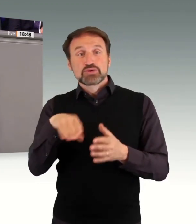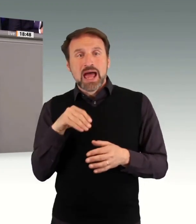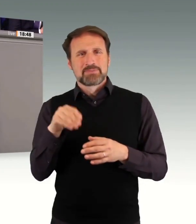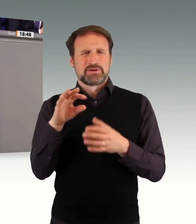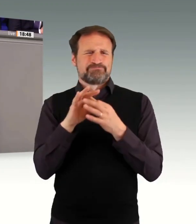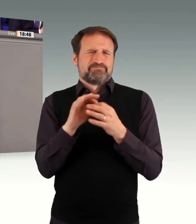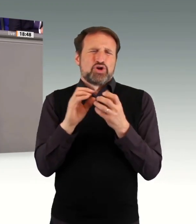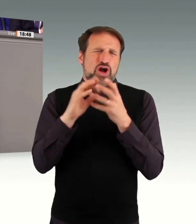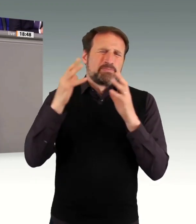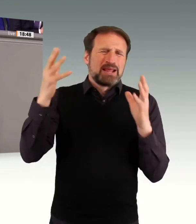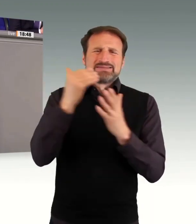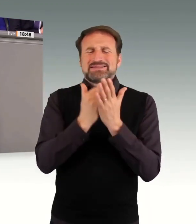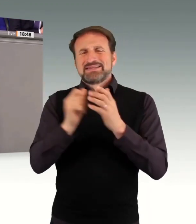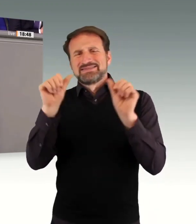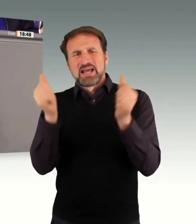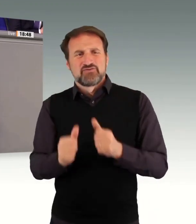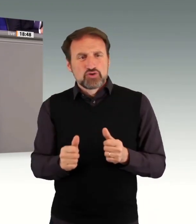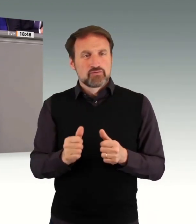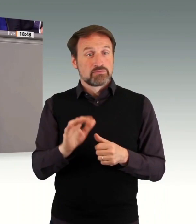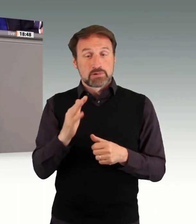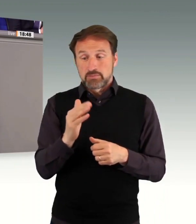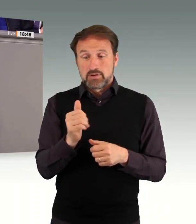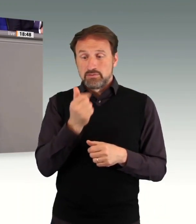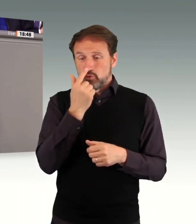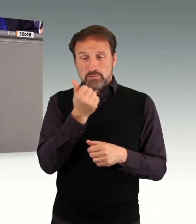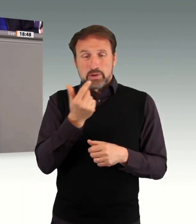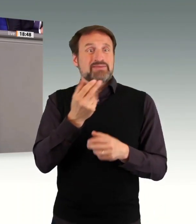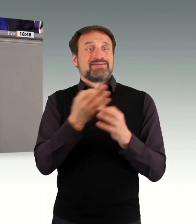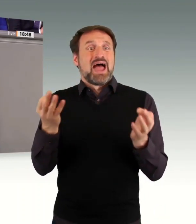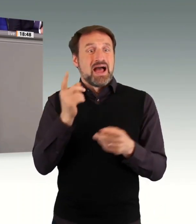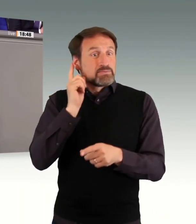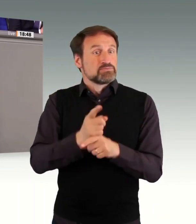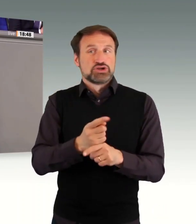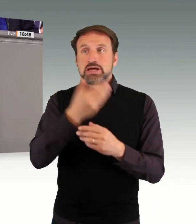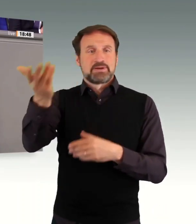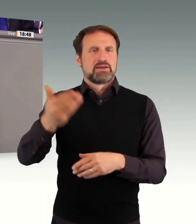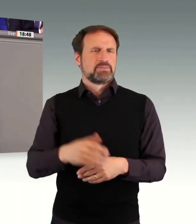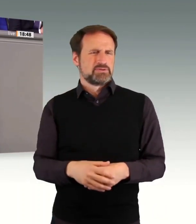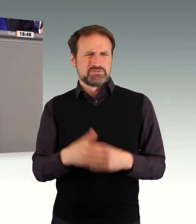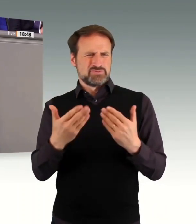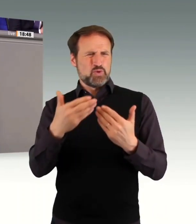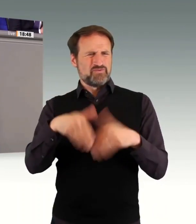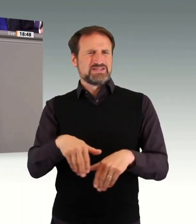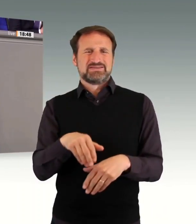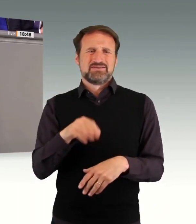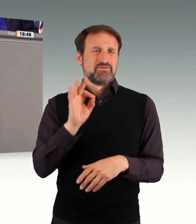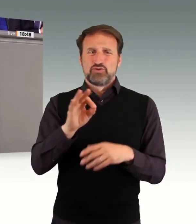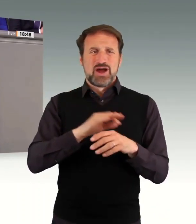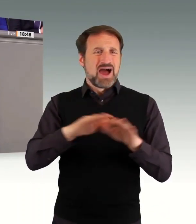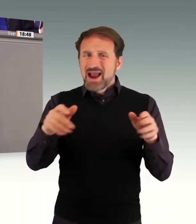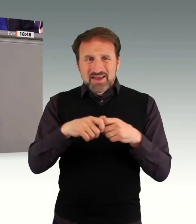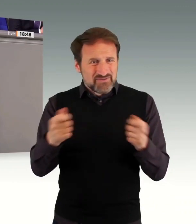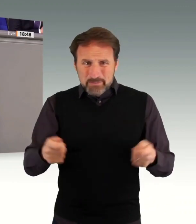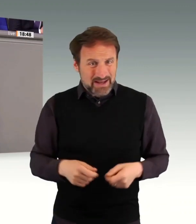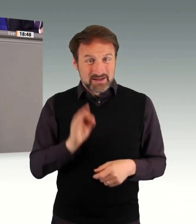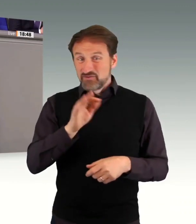aufgerufen sind, eine Zumutung. Aber kleine Selbstvertretungsorganisationen behinderter Menschen, die in der Regel wesentlich auf